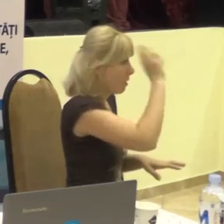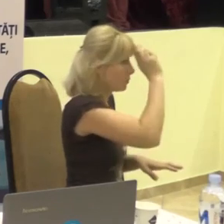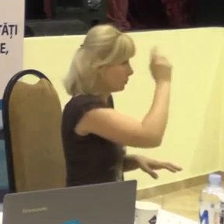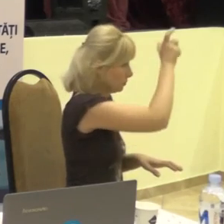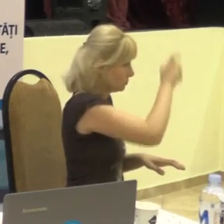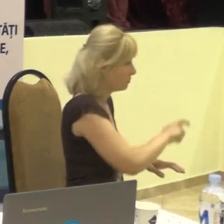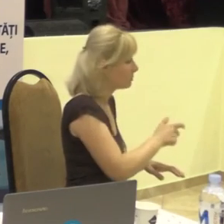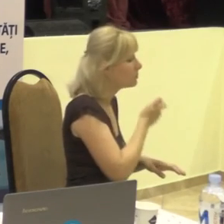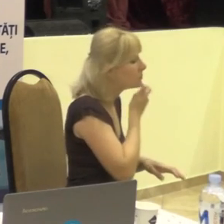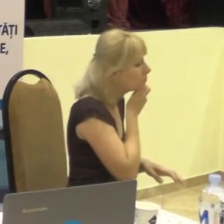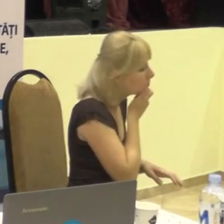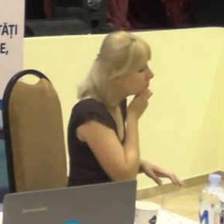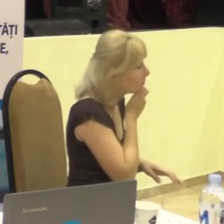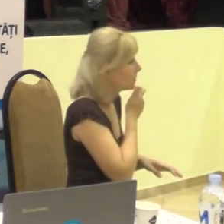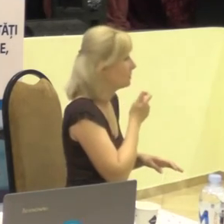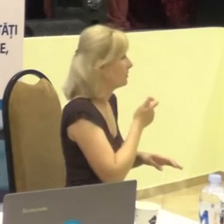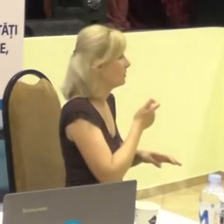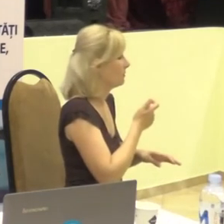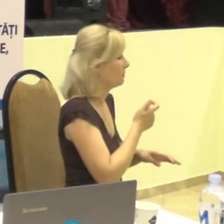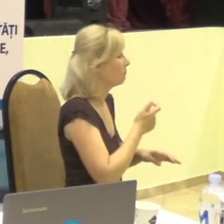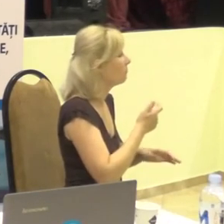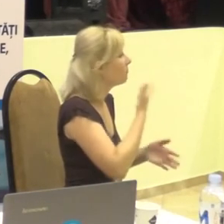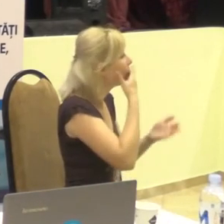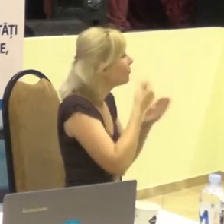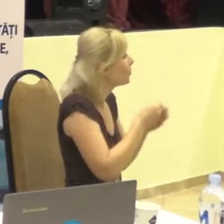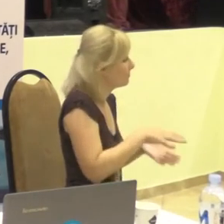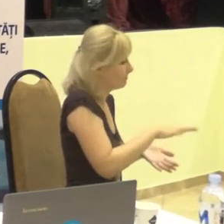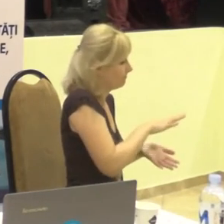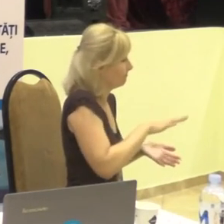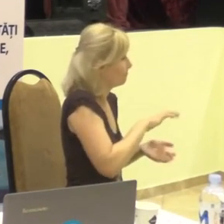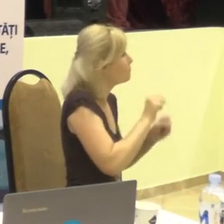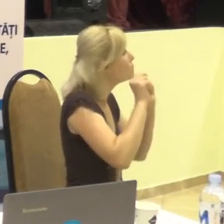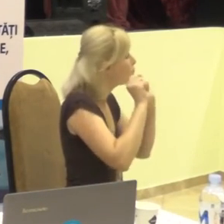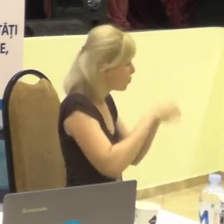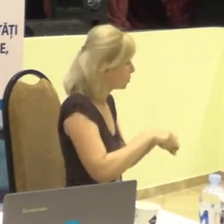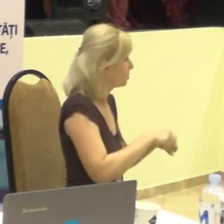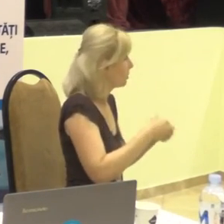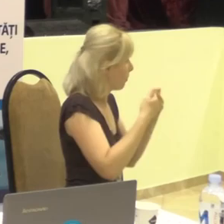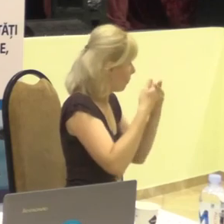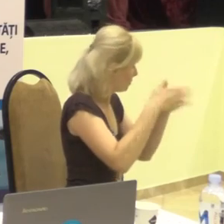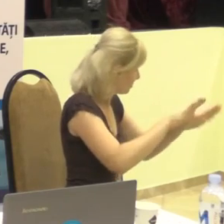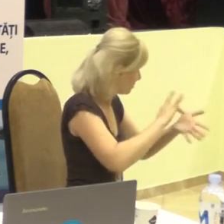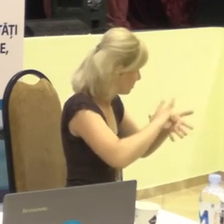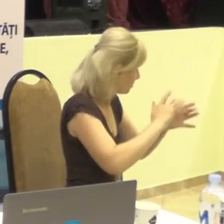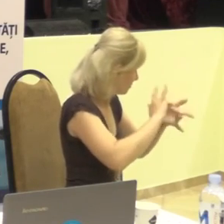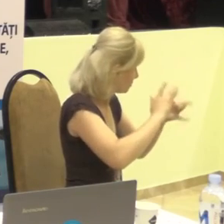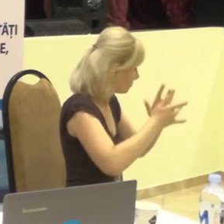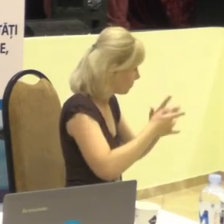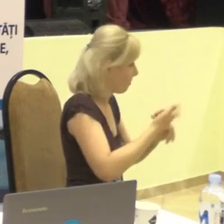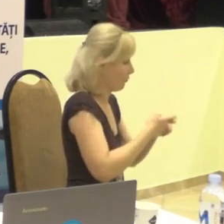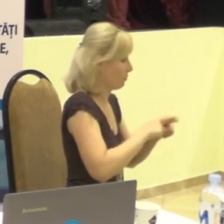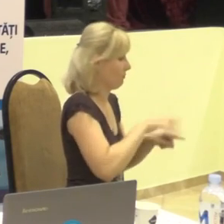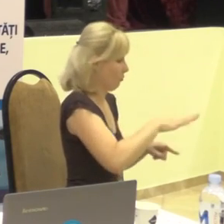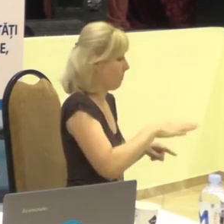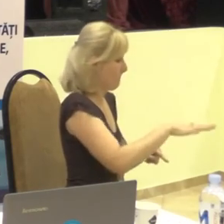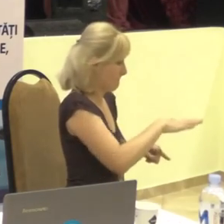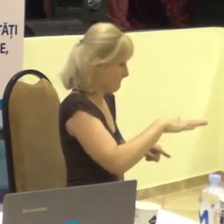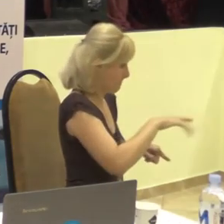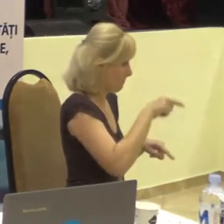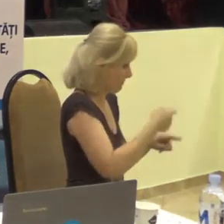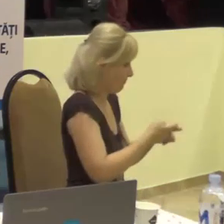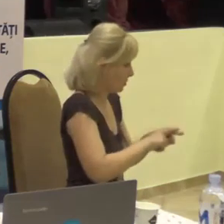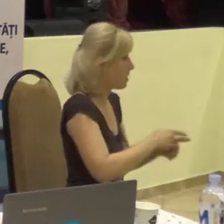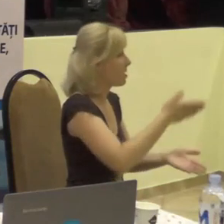în raza limitii sale de competență. Deci, el poate să vadă că în această regiunie, de exemplu,